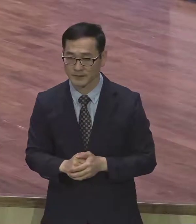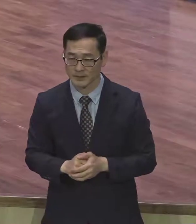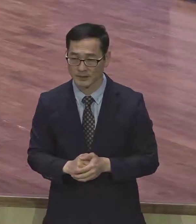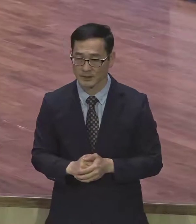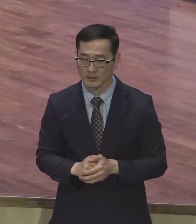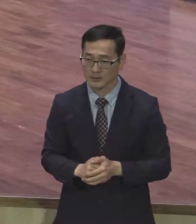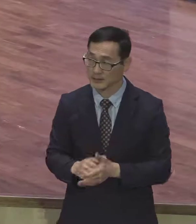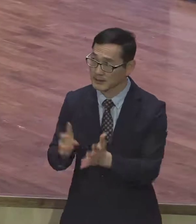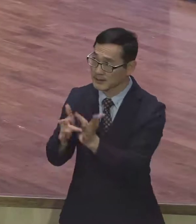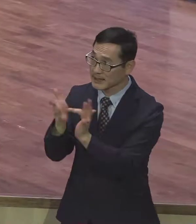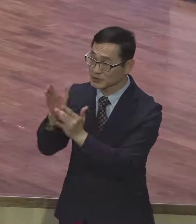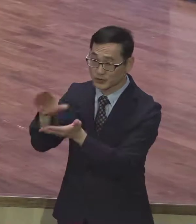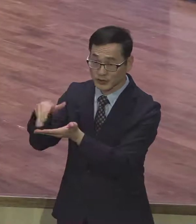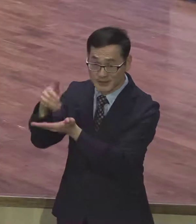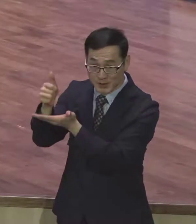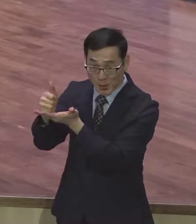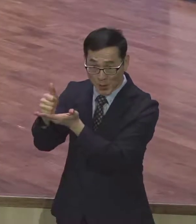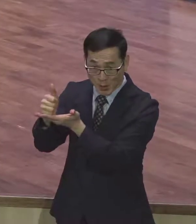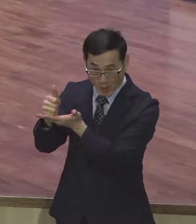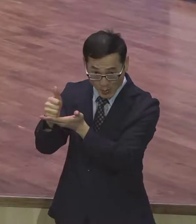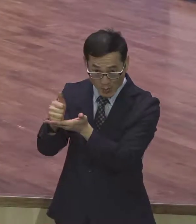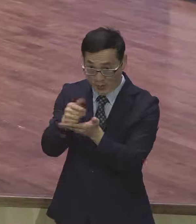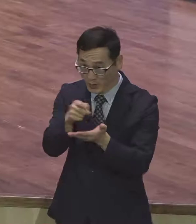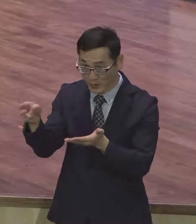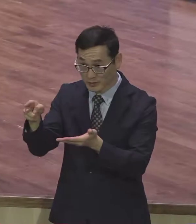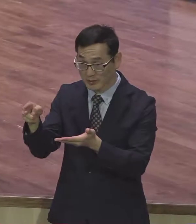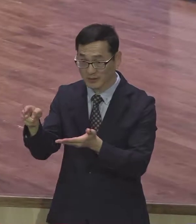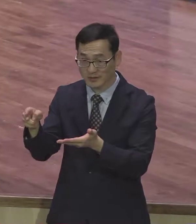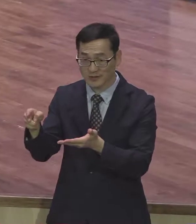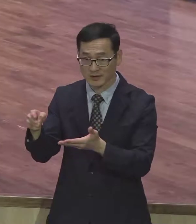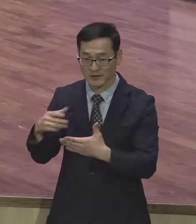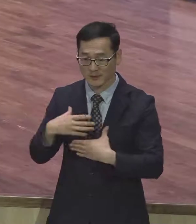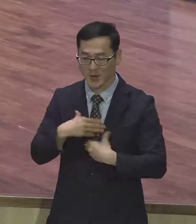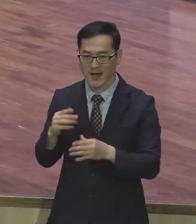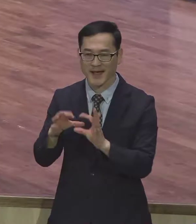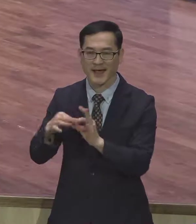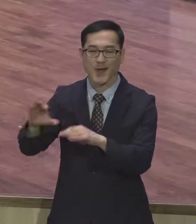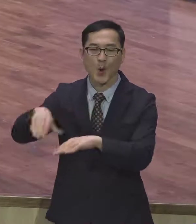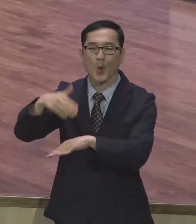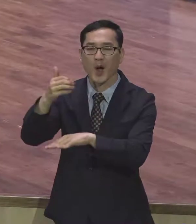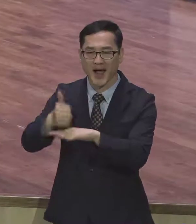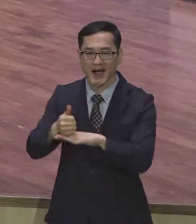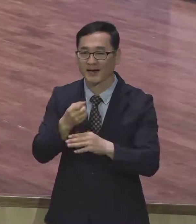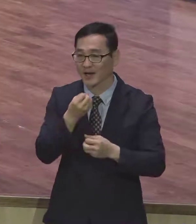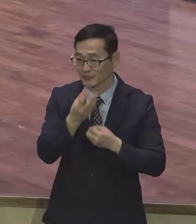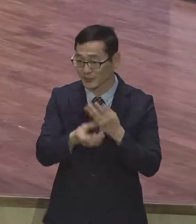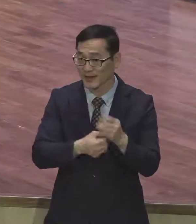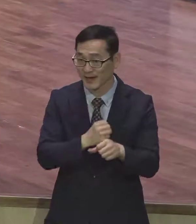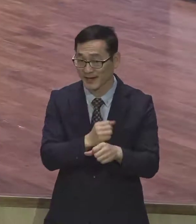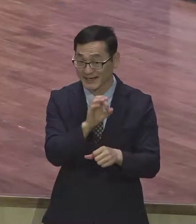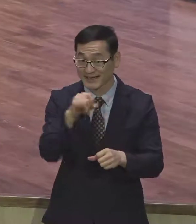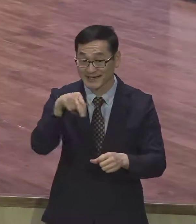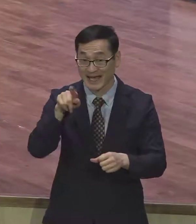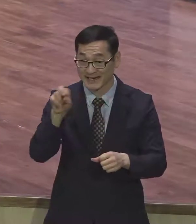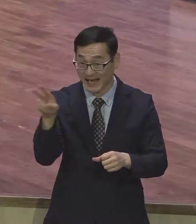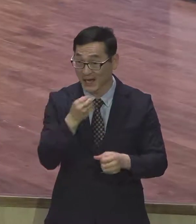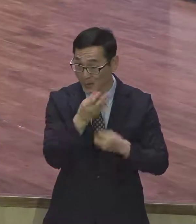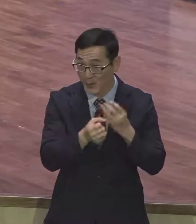평강의 왕이라고 강조하고 있어요. 이는 한 아기가 우리에게서 낳고 한 아들을 우리에게 주신 바